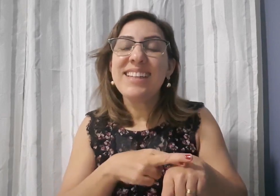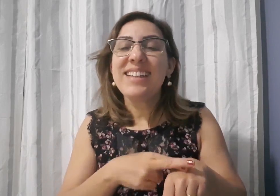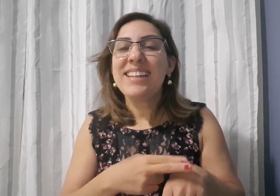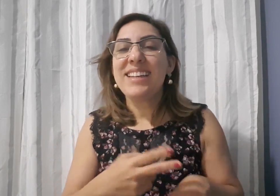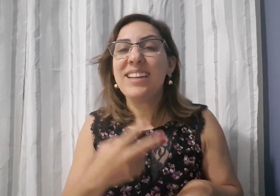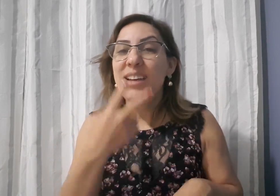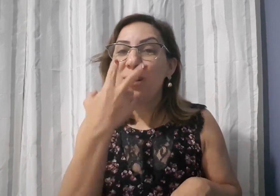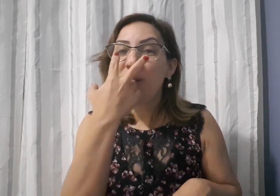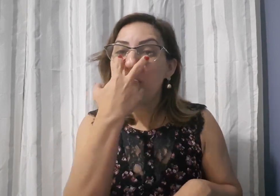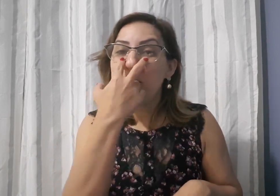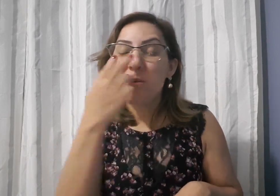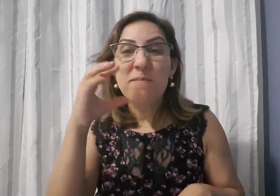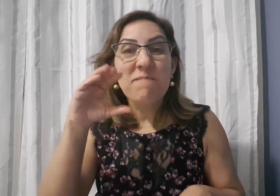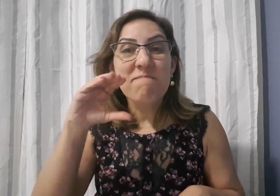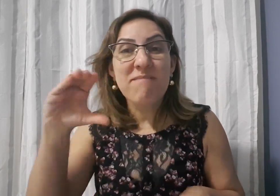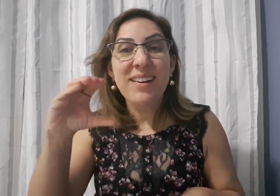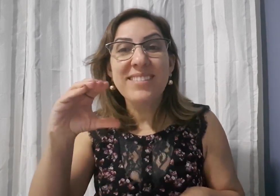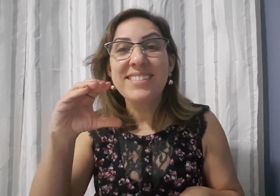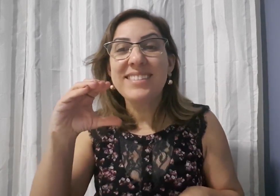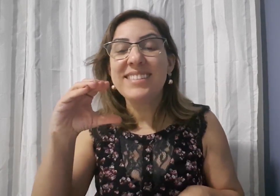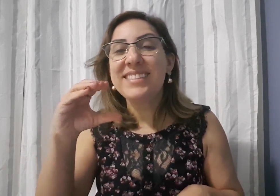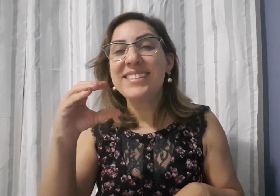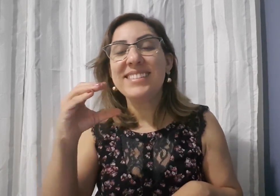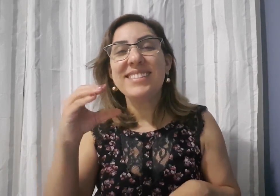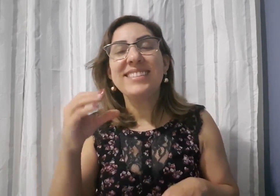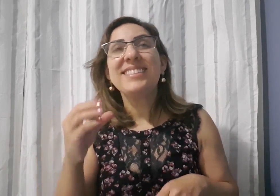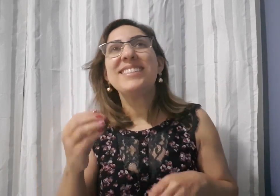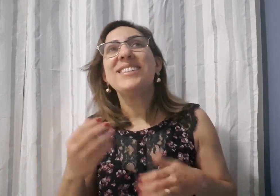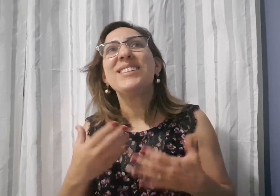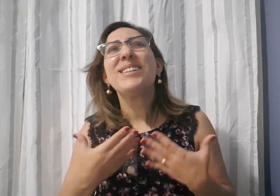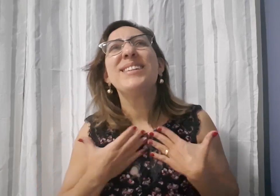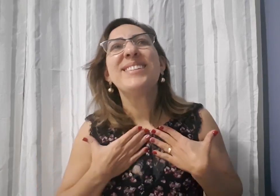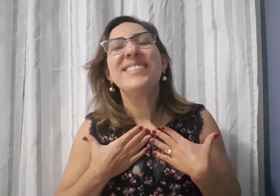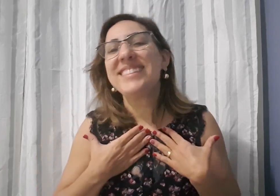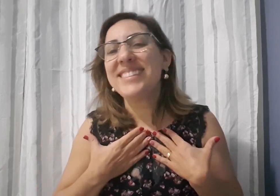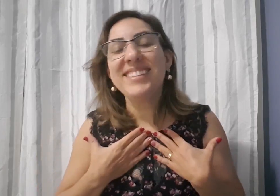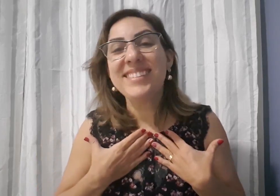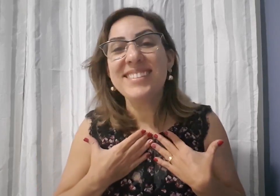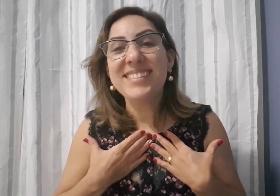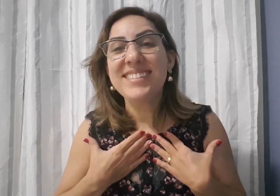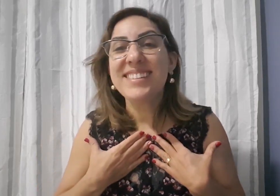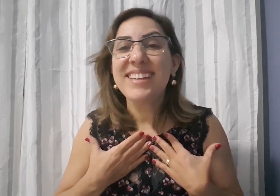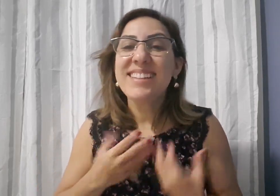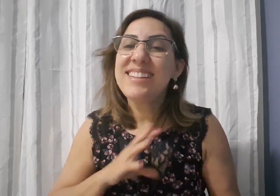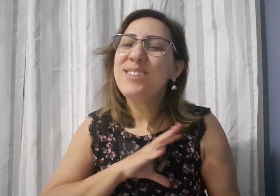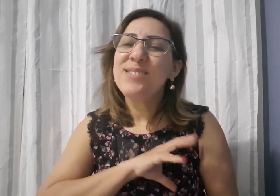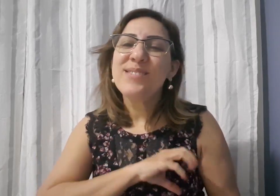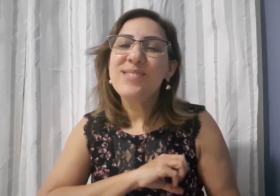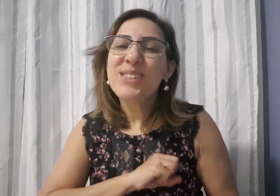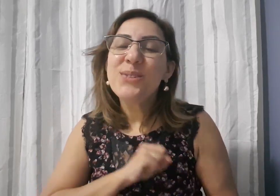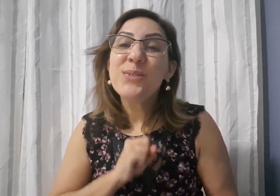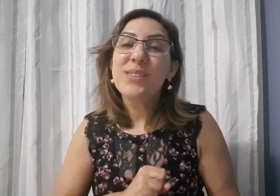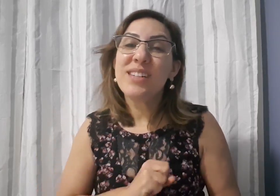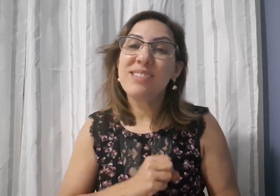Barreto E ao professor Maurício Barreto Meus professores surdos Eu amo eles Eu amo vocês três